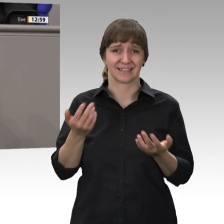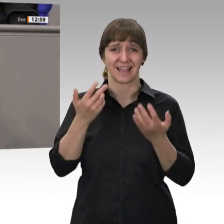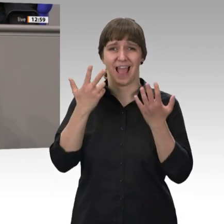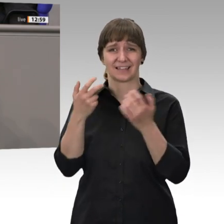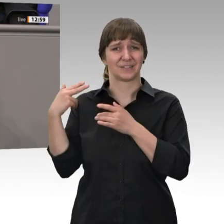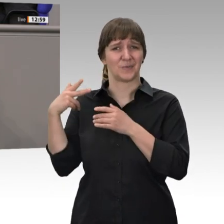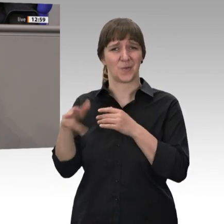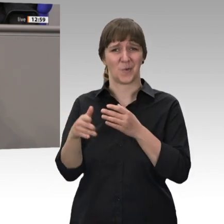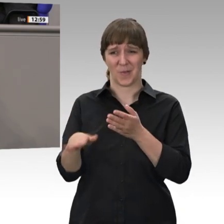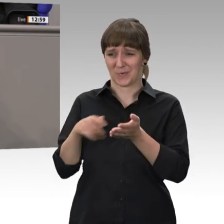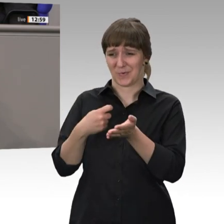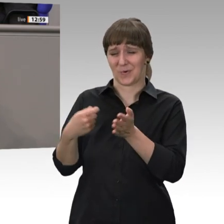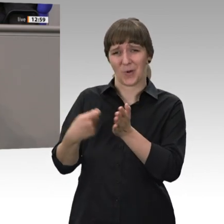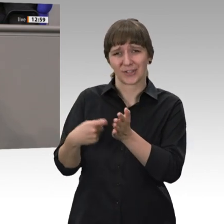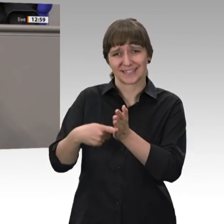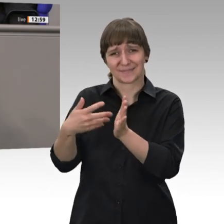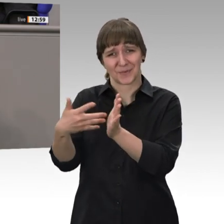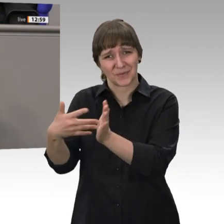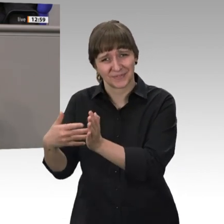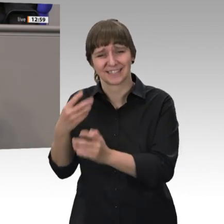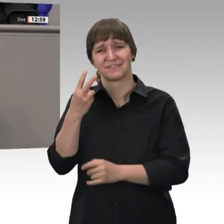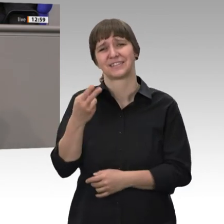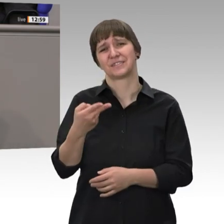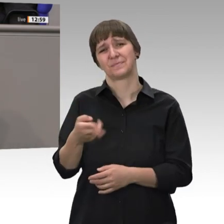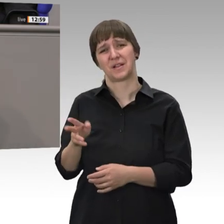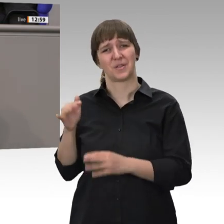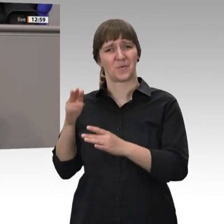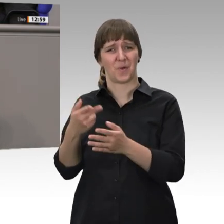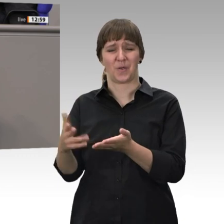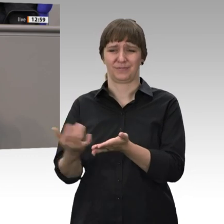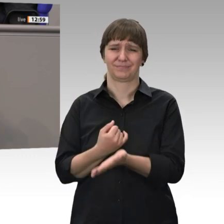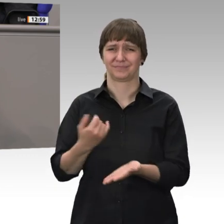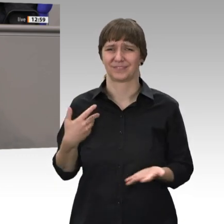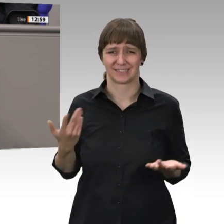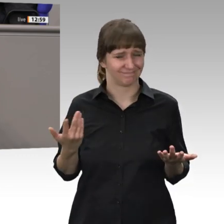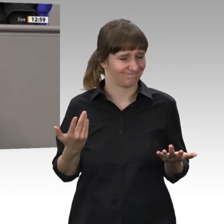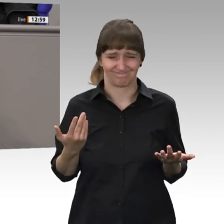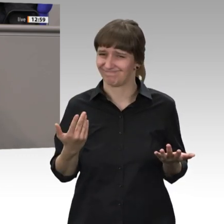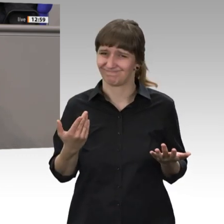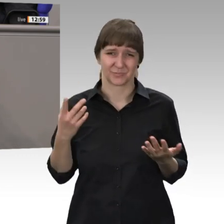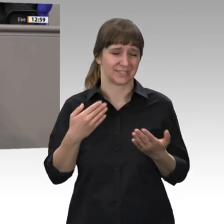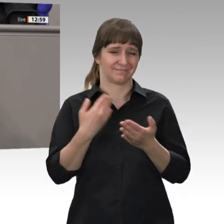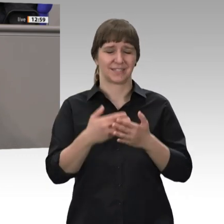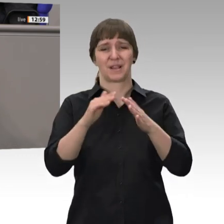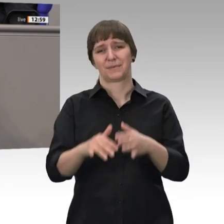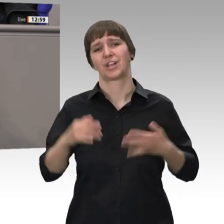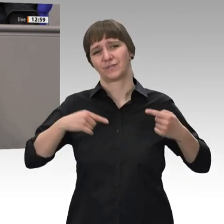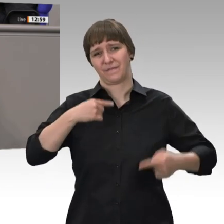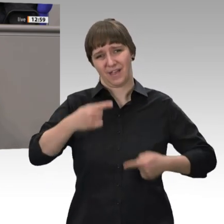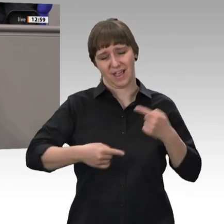Ich muss Ihnen sagen, Sie haben noch eine ganze Menge Arbeit vor sich im parlamentarischen Verfahren. Was